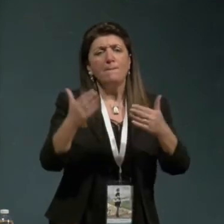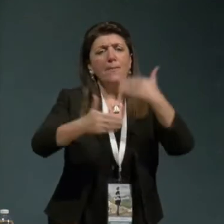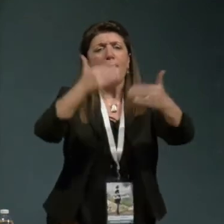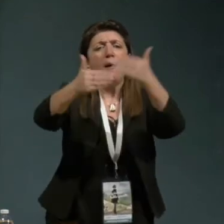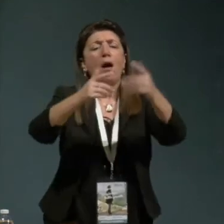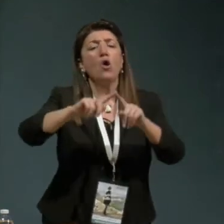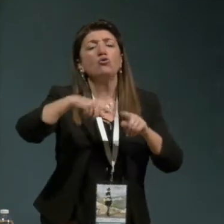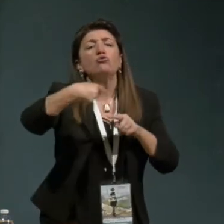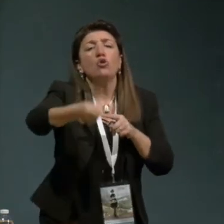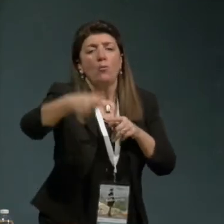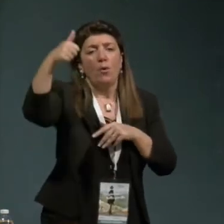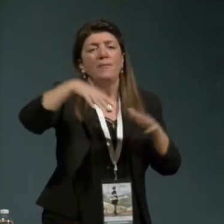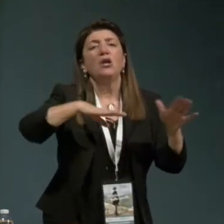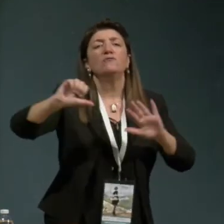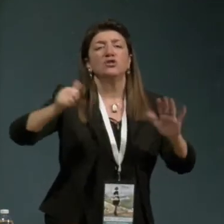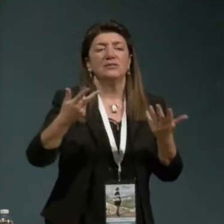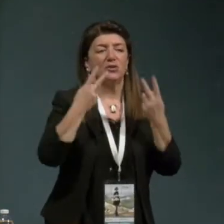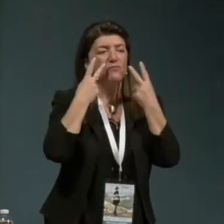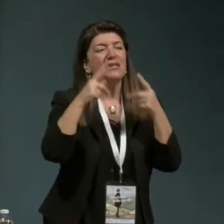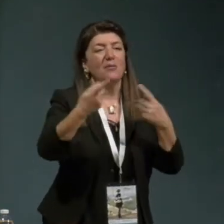questo vediamo dopo